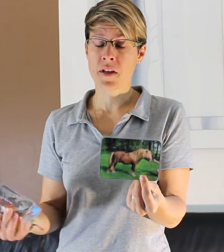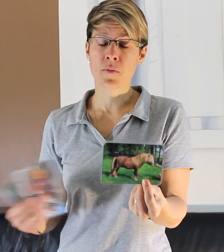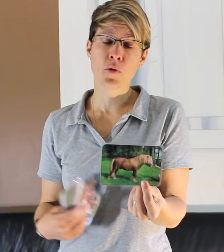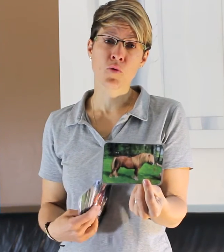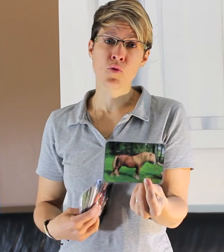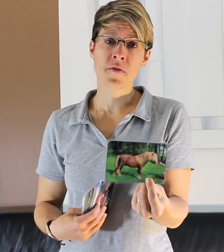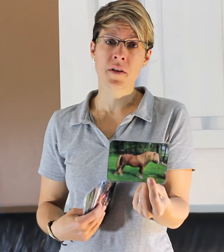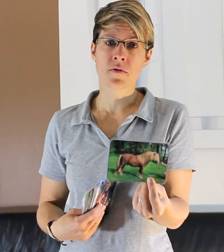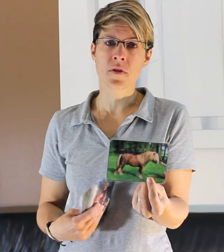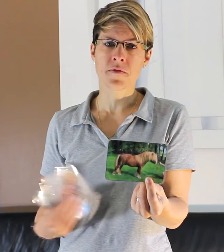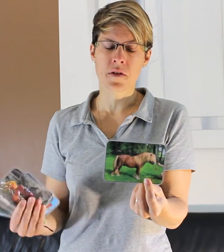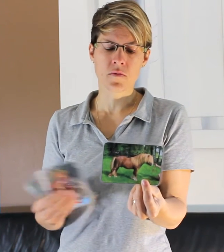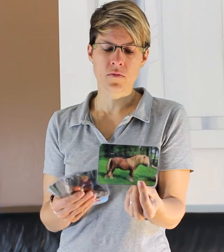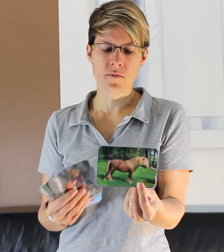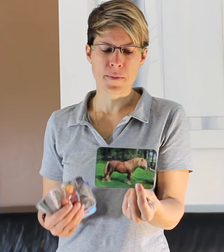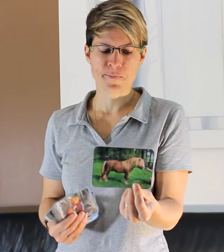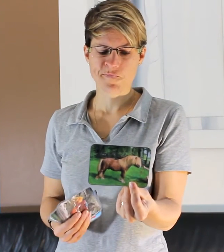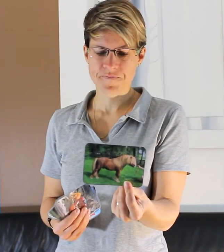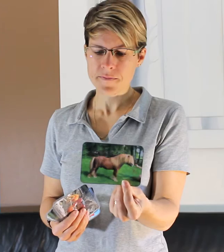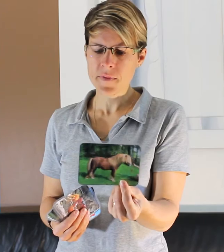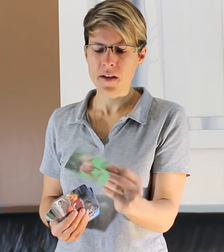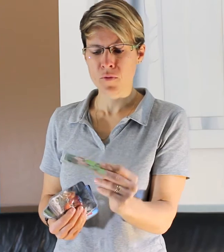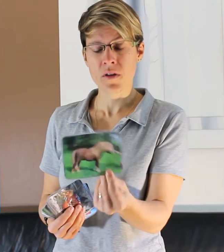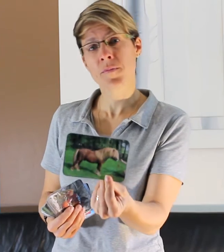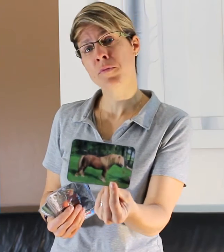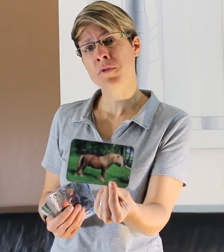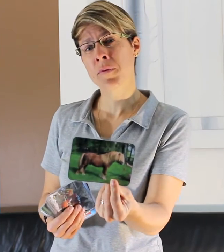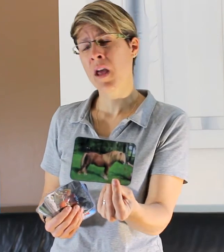attribuée ou avec vos enfants ou vous-même. Donc, là, on a mis le petit poney.